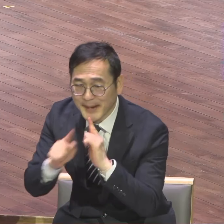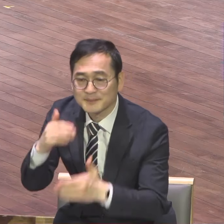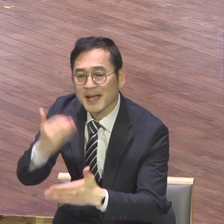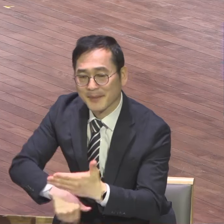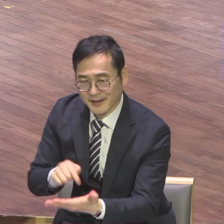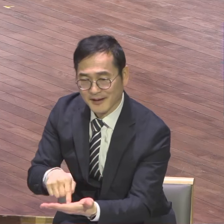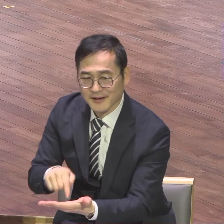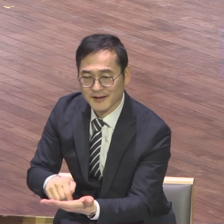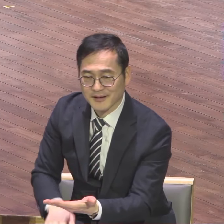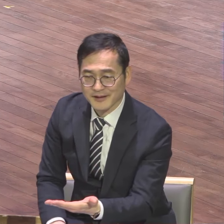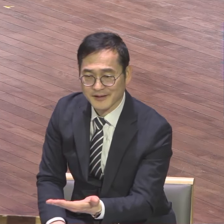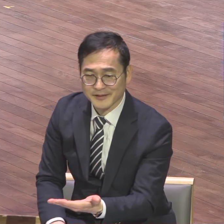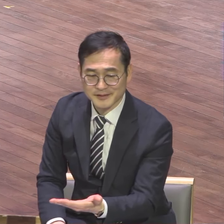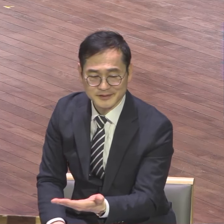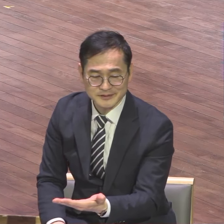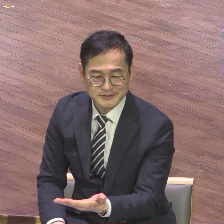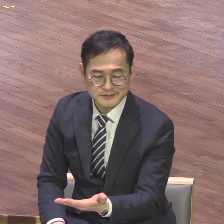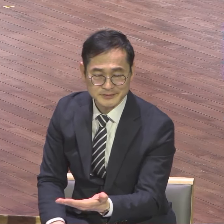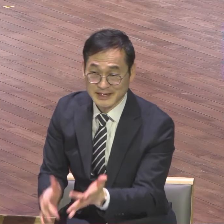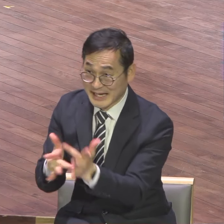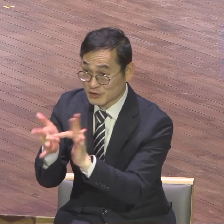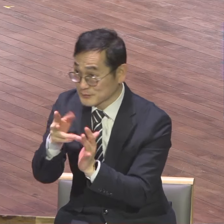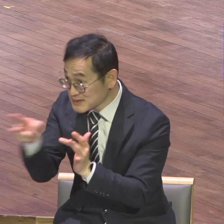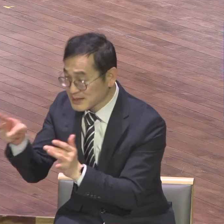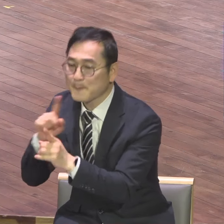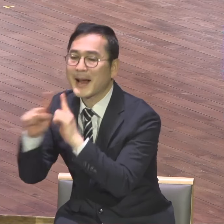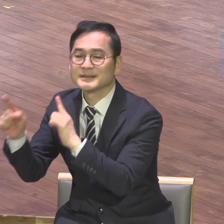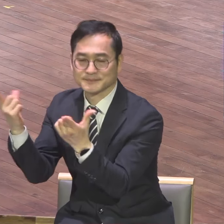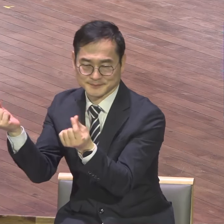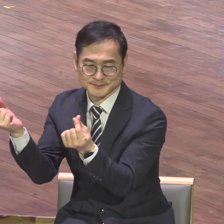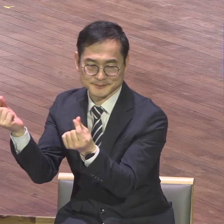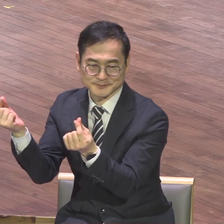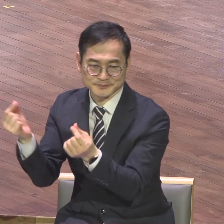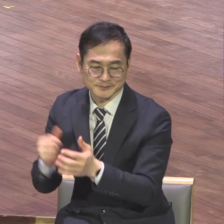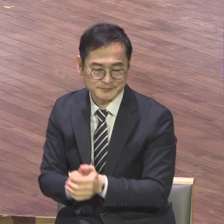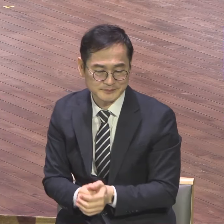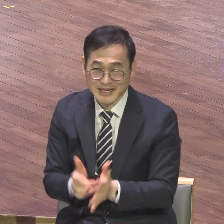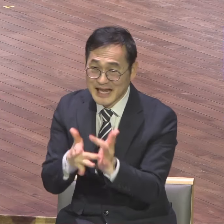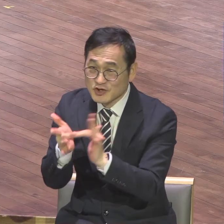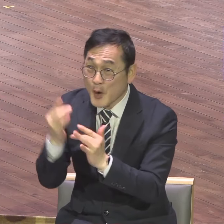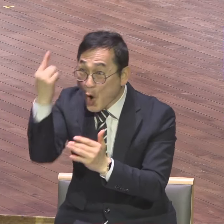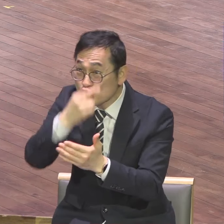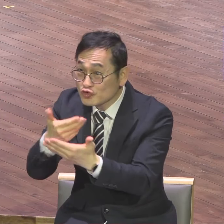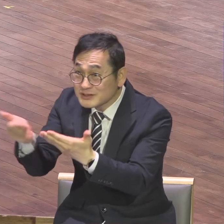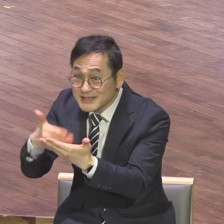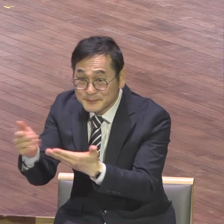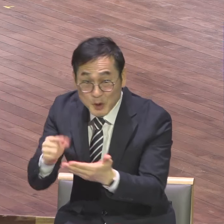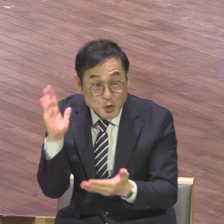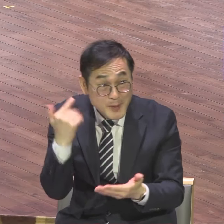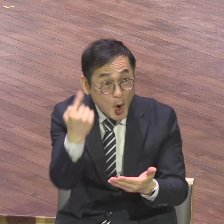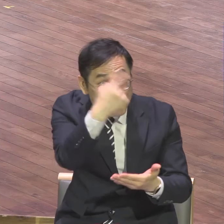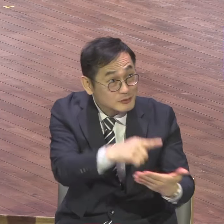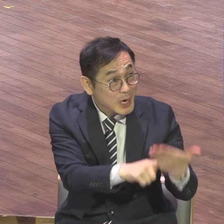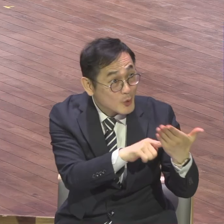1장 1절 그러니까 예수님이 누구냐 화가가 그린 그 얼굴 아니에요 예수님은 하나님이시라고